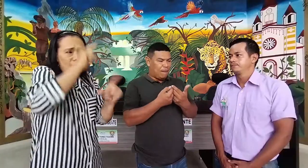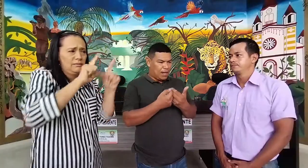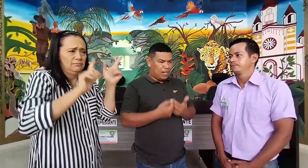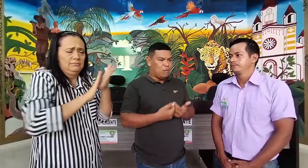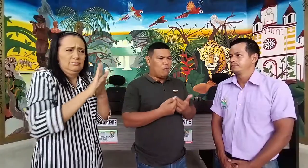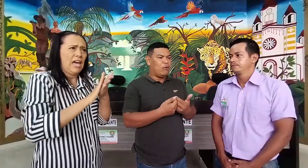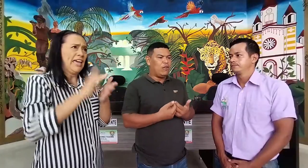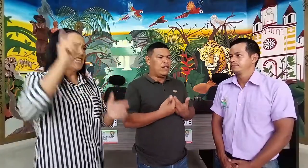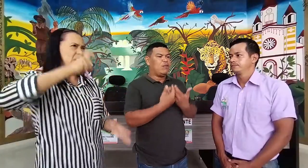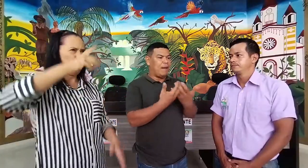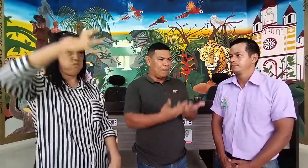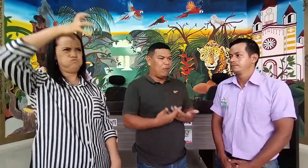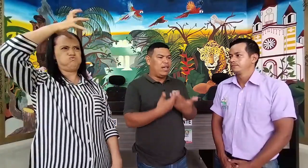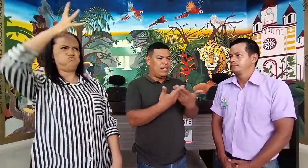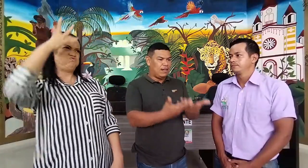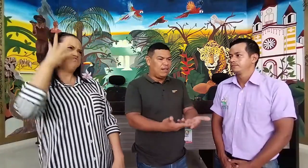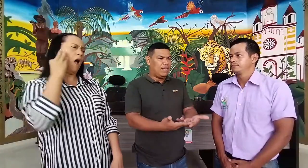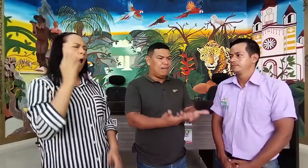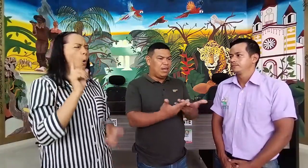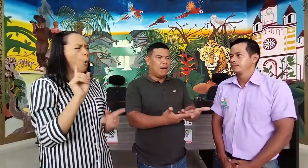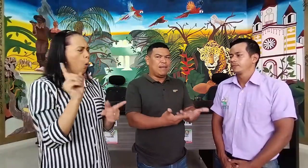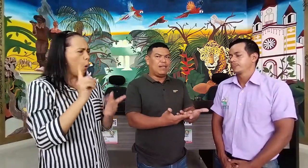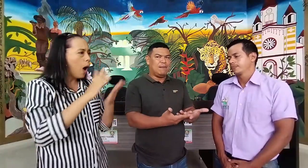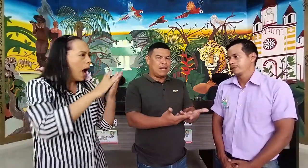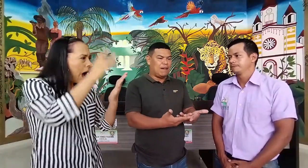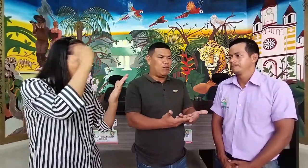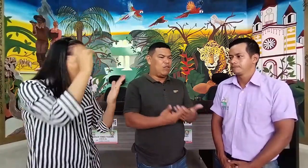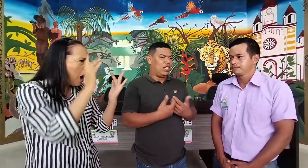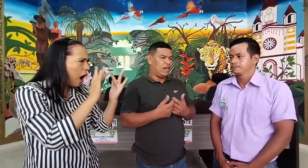aprender un poco de eso para poder mínimamente empezarme a comunicar.